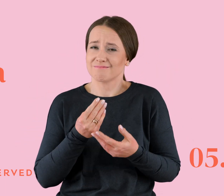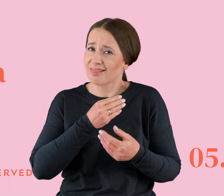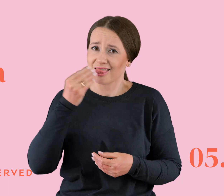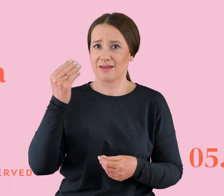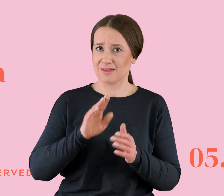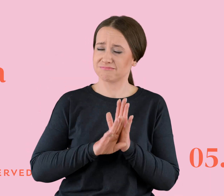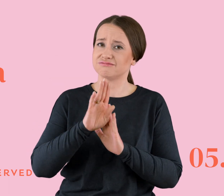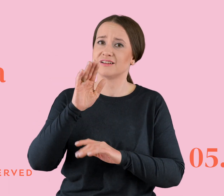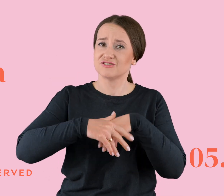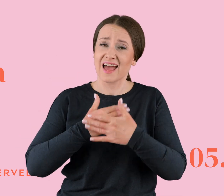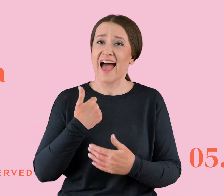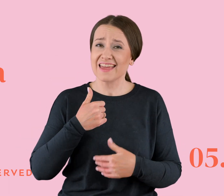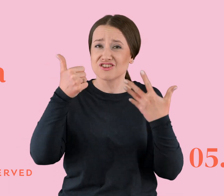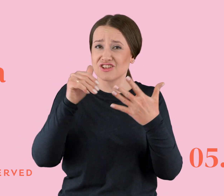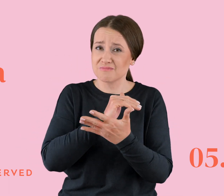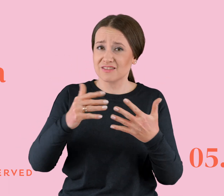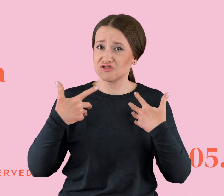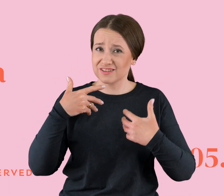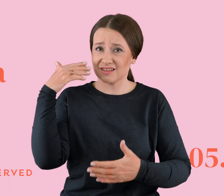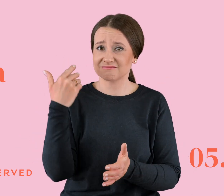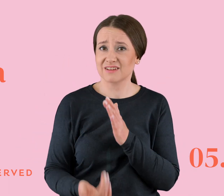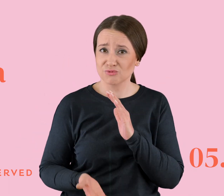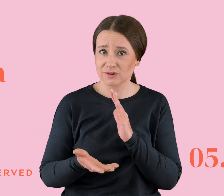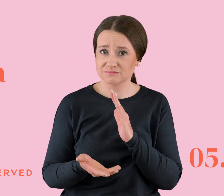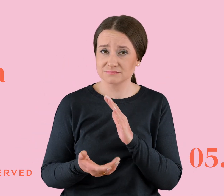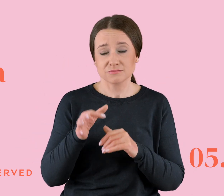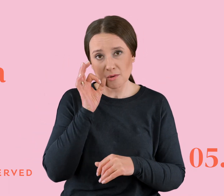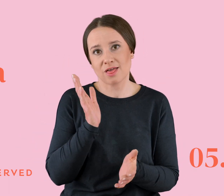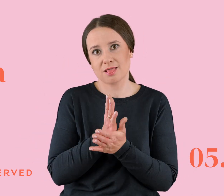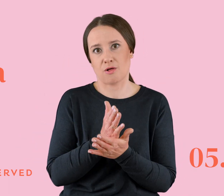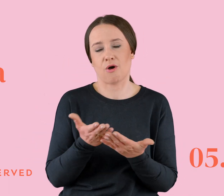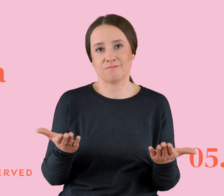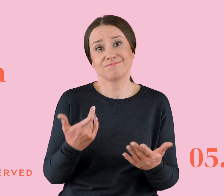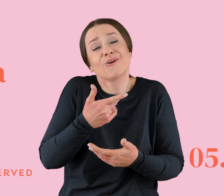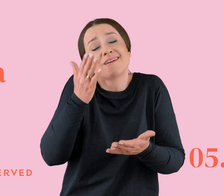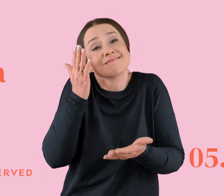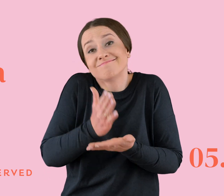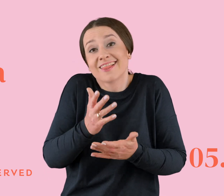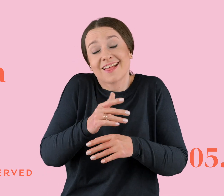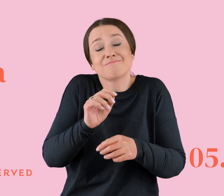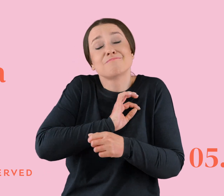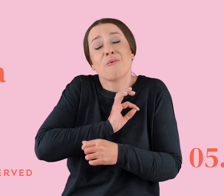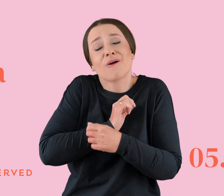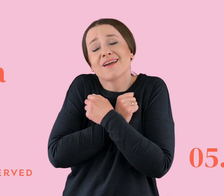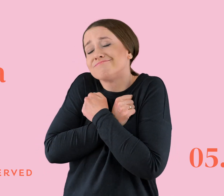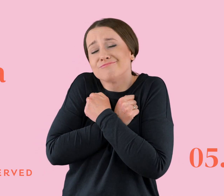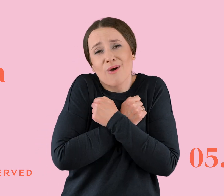A tak to zmarnowałam pół roku życia. Dobrze w ogóle, że tylko pół roku. No i tyle mojej ukochanej idiotki obu płci. Czujesz w ogóle, że